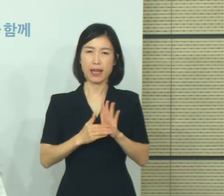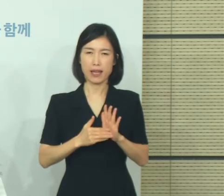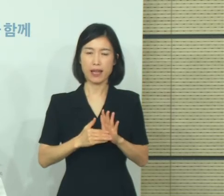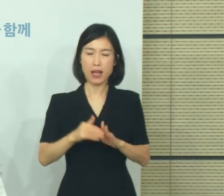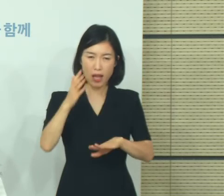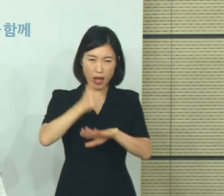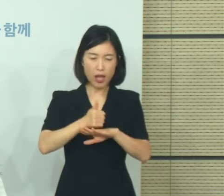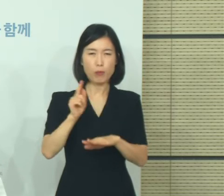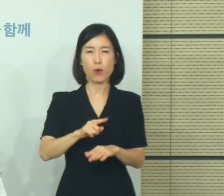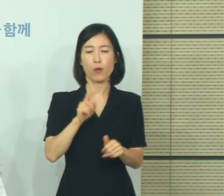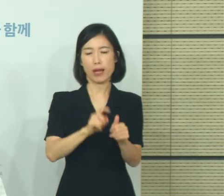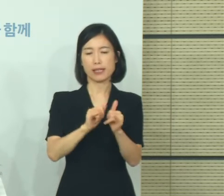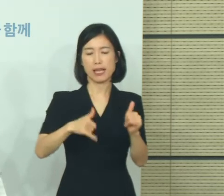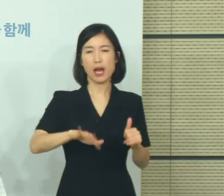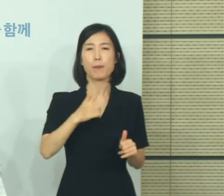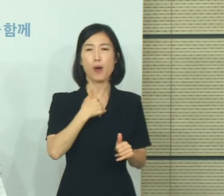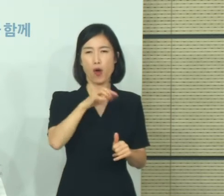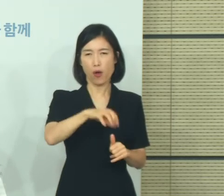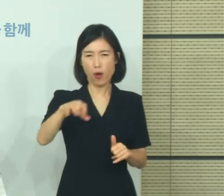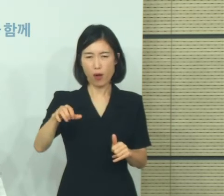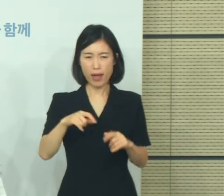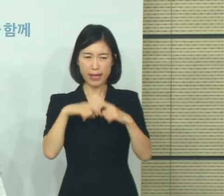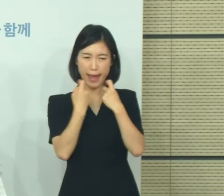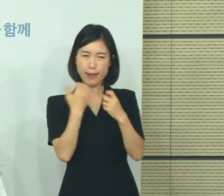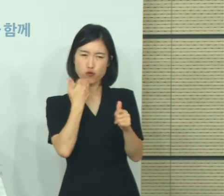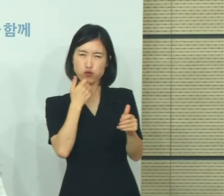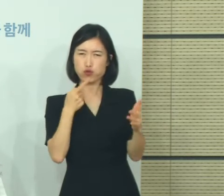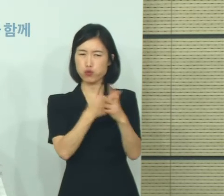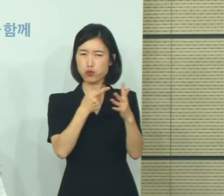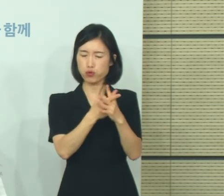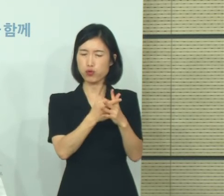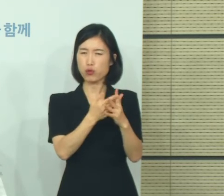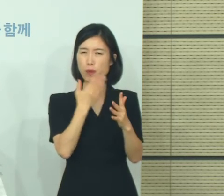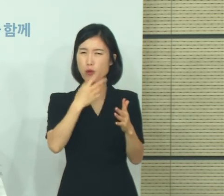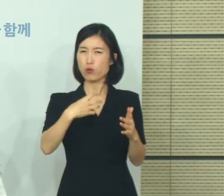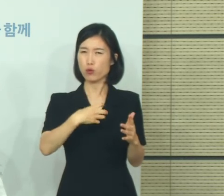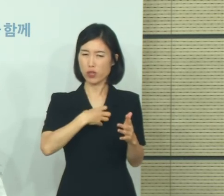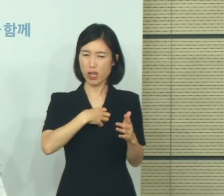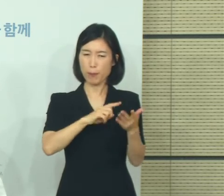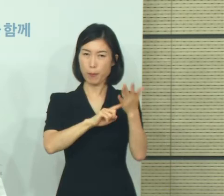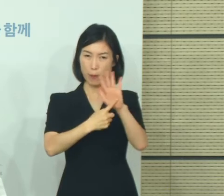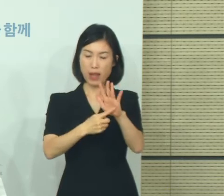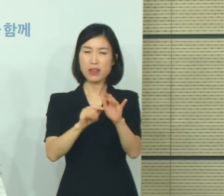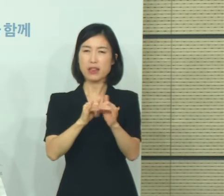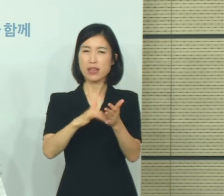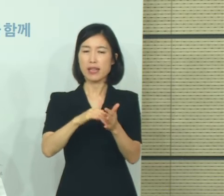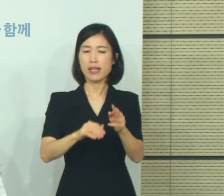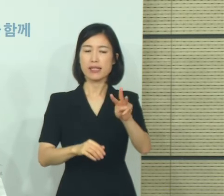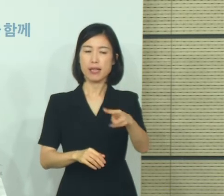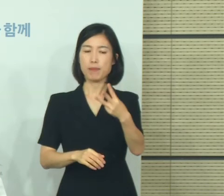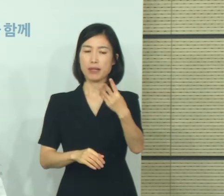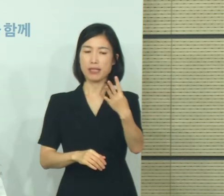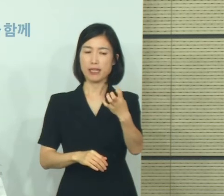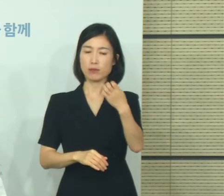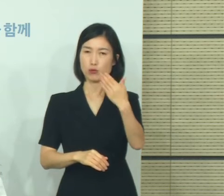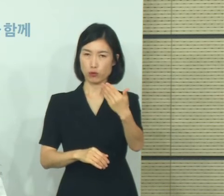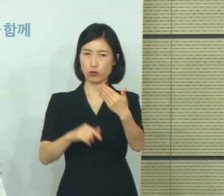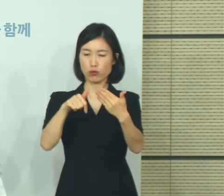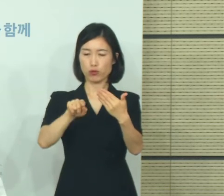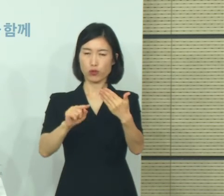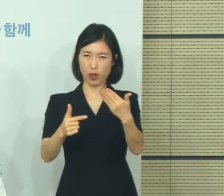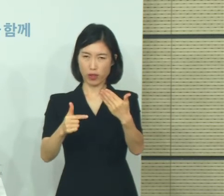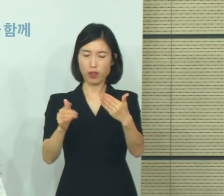확진자 동선 중 개인을 식별할 수 있는 정보를 포함하여 공개한 349건과